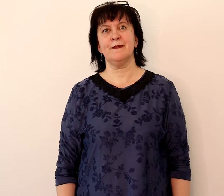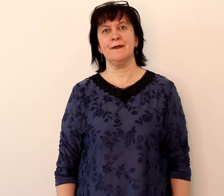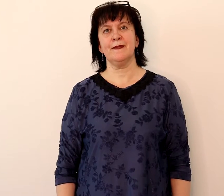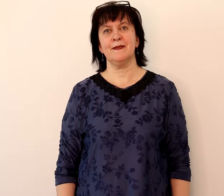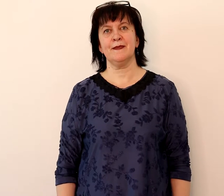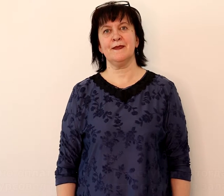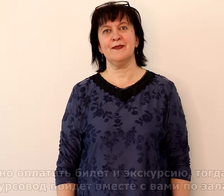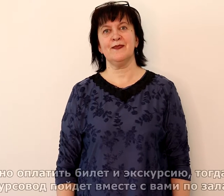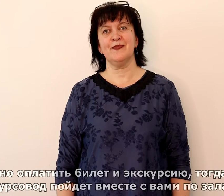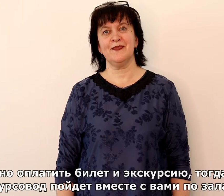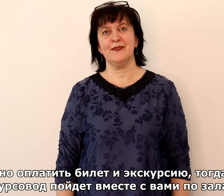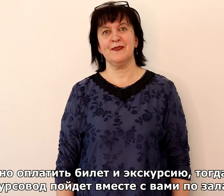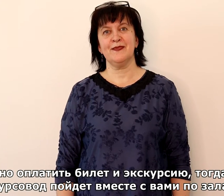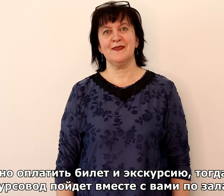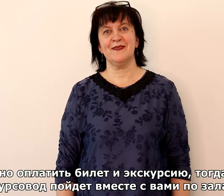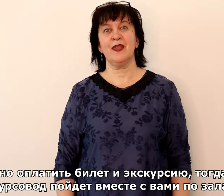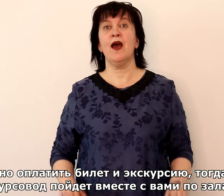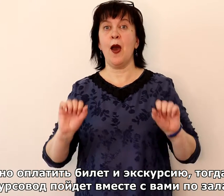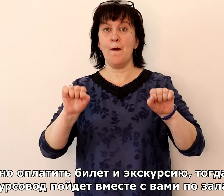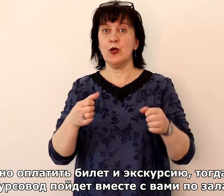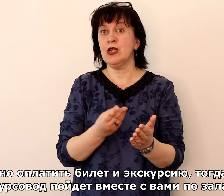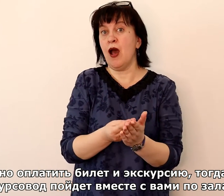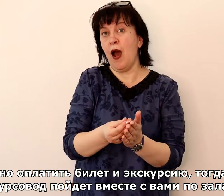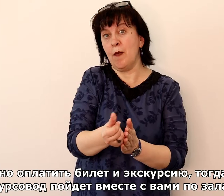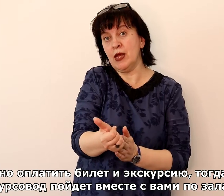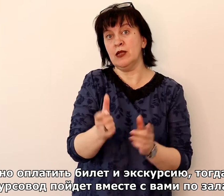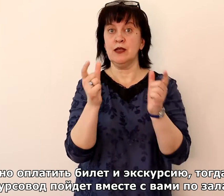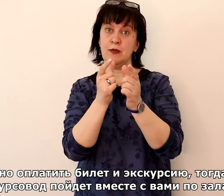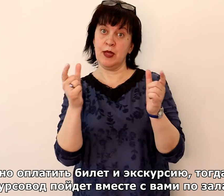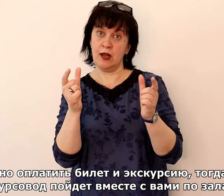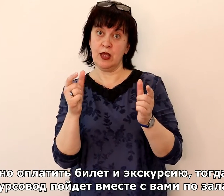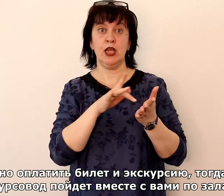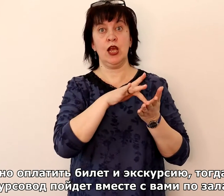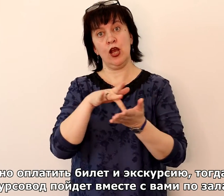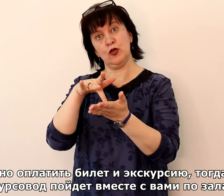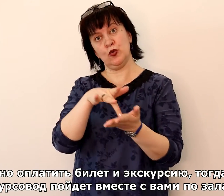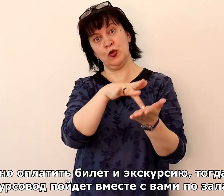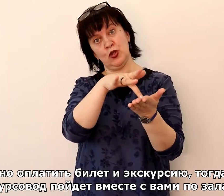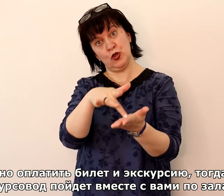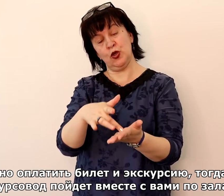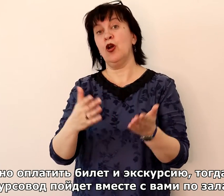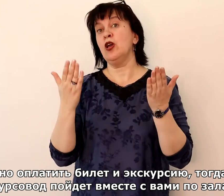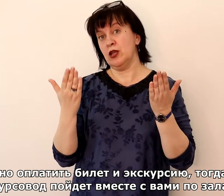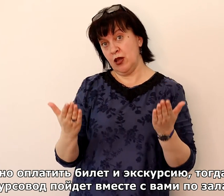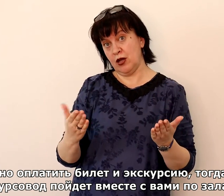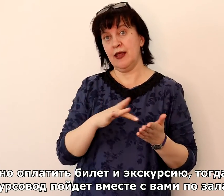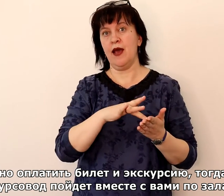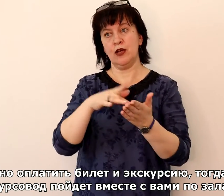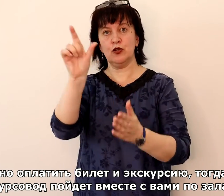Можно оплатить билет и экскурсию. Тогда экскурсовод пойдет вместе с вами